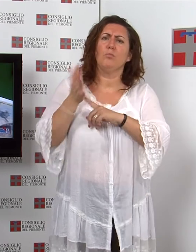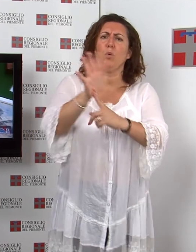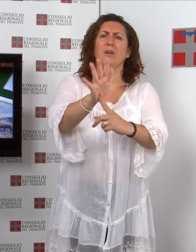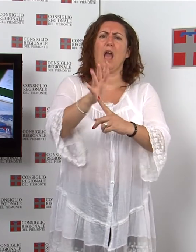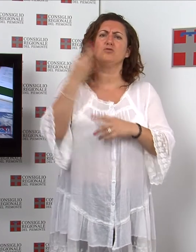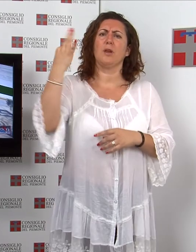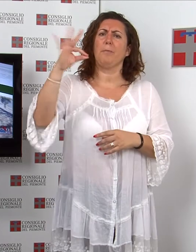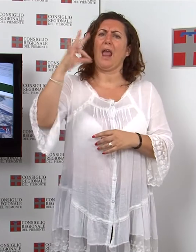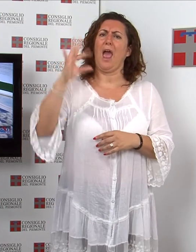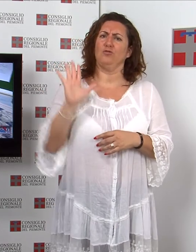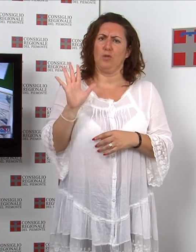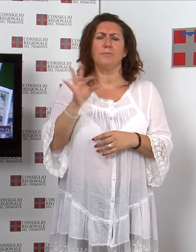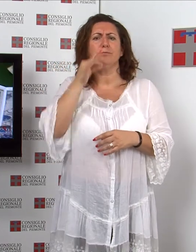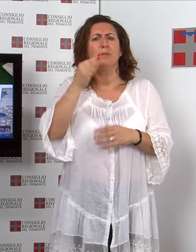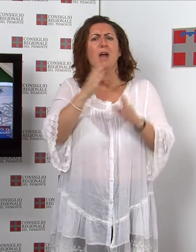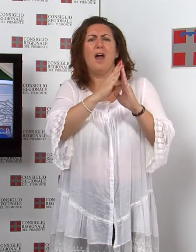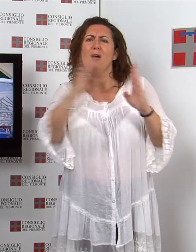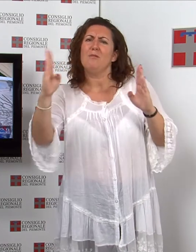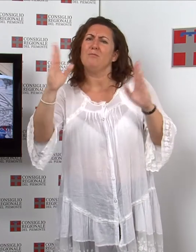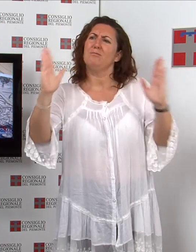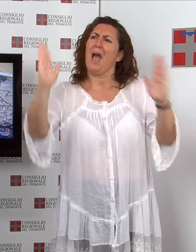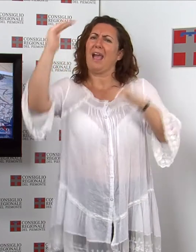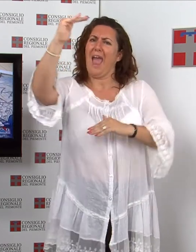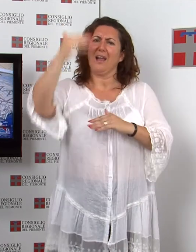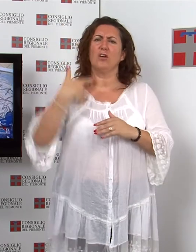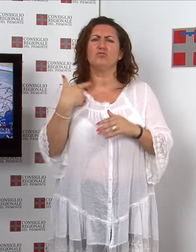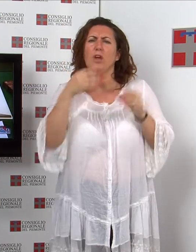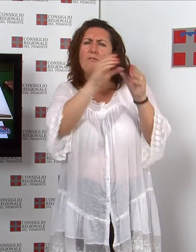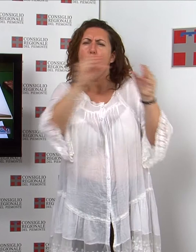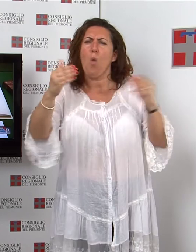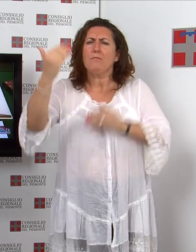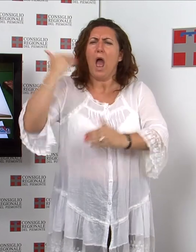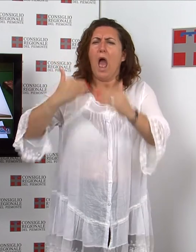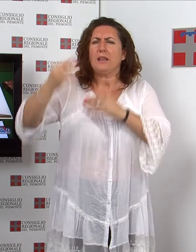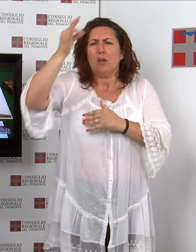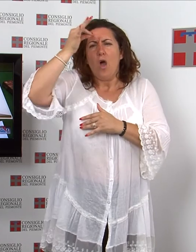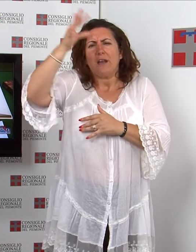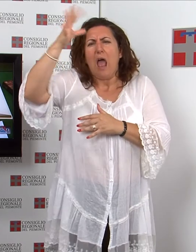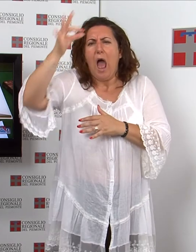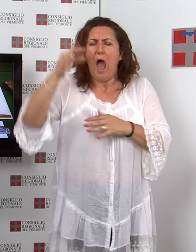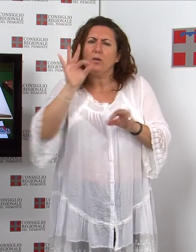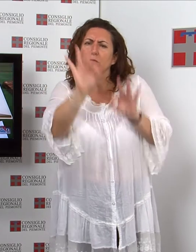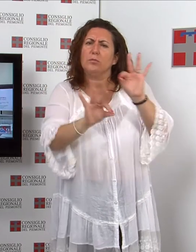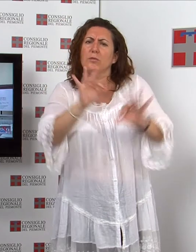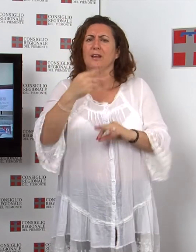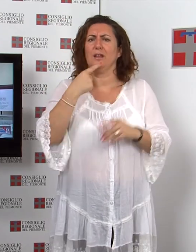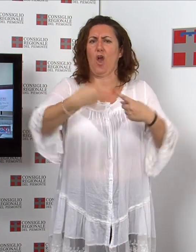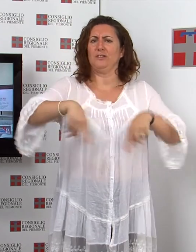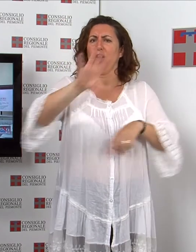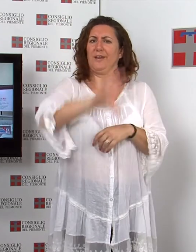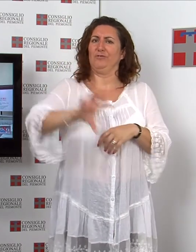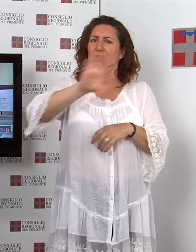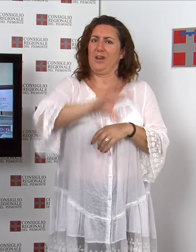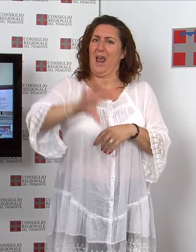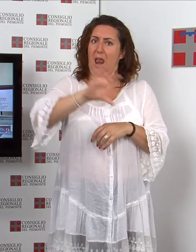pregio Si tratta di una bacheca che espone le riproduzioni di volumi antichi e rari curate dal Consiglio regionale I cui originali sono